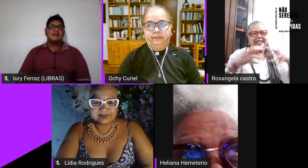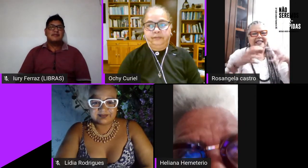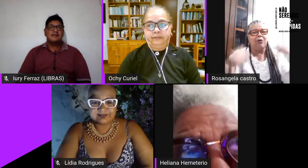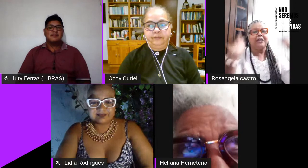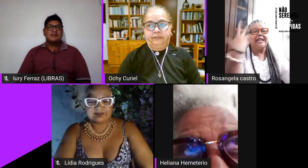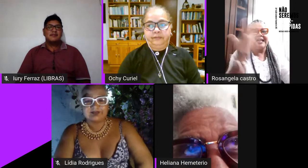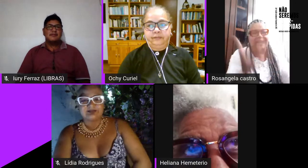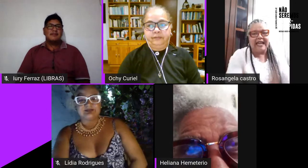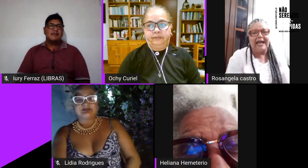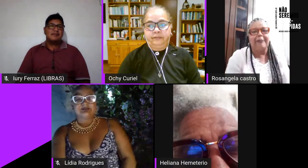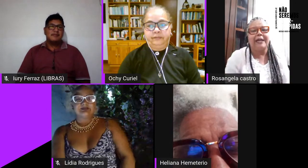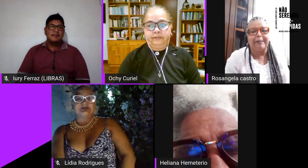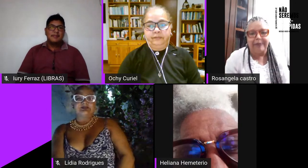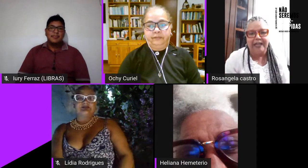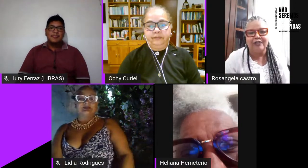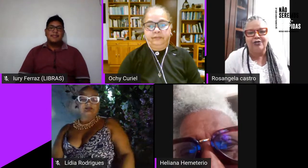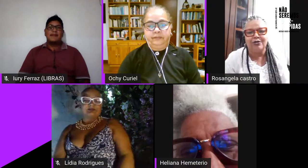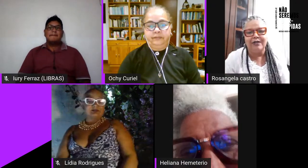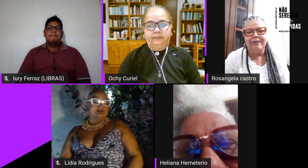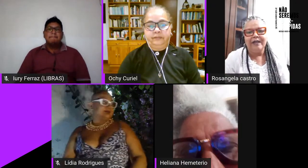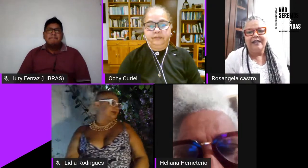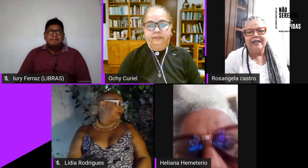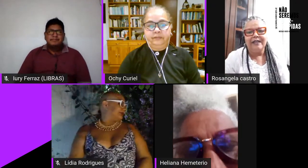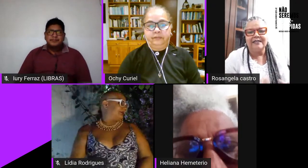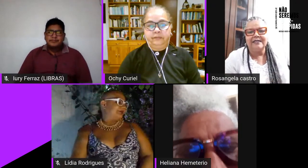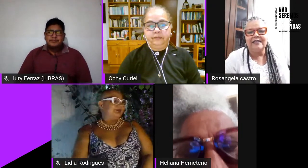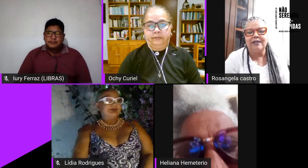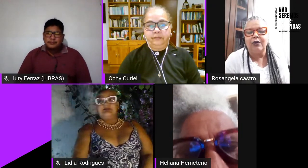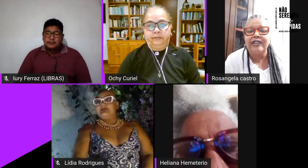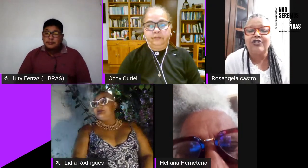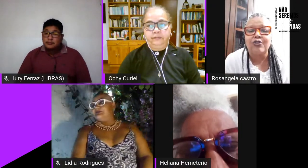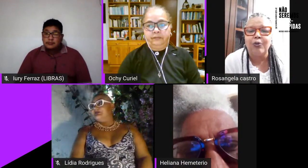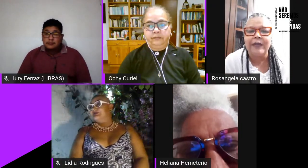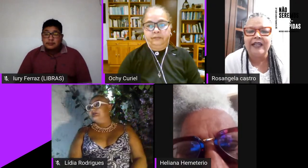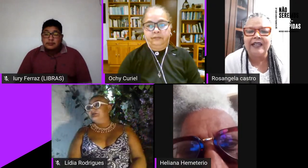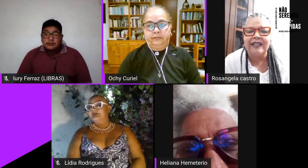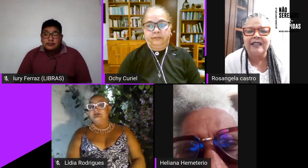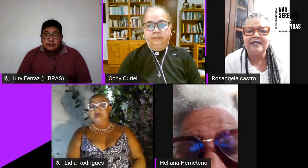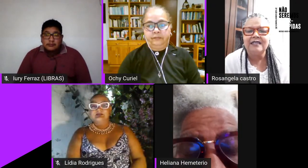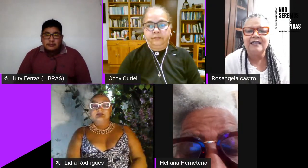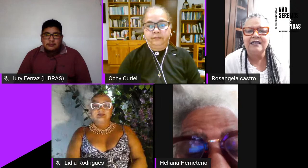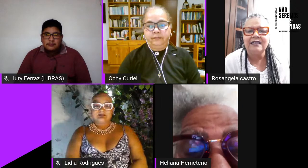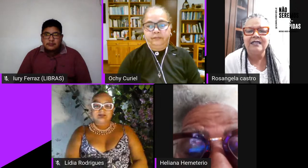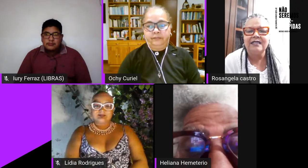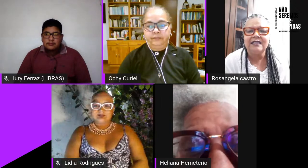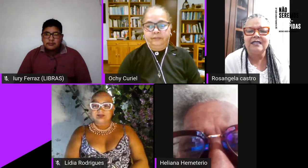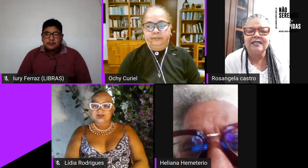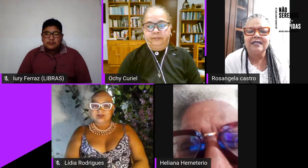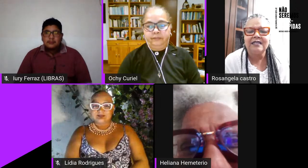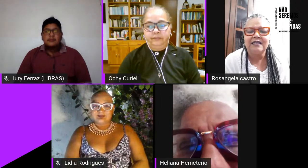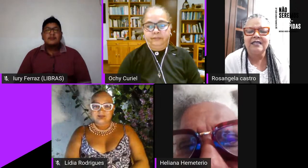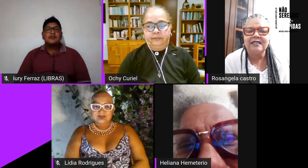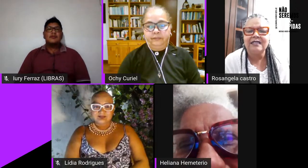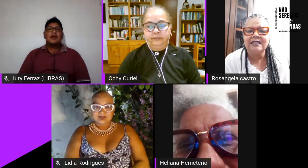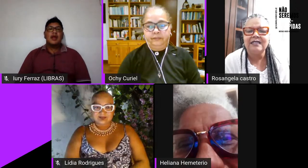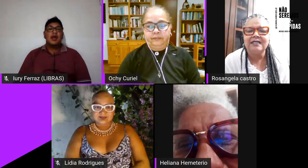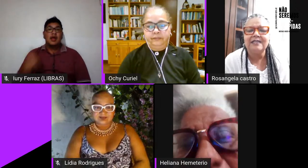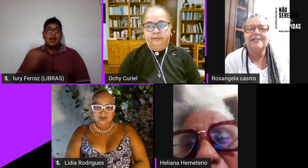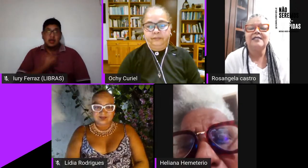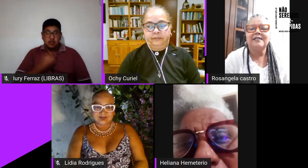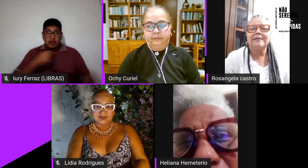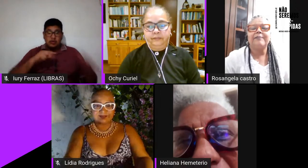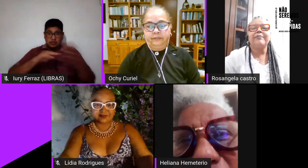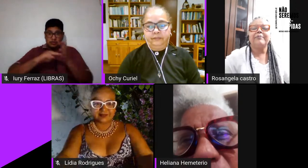amenizava o que naquela época era peso oi desculpa Eliana a gente ressignificou a palavra